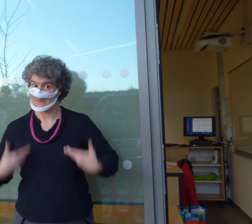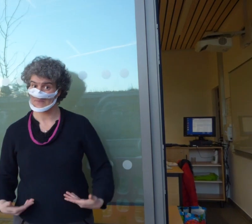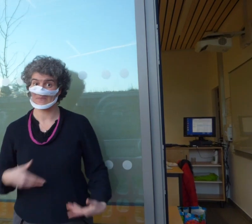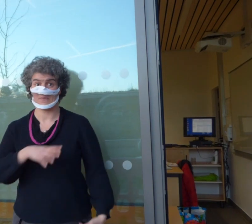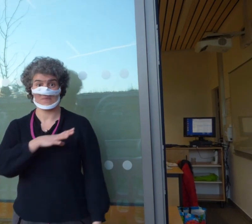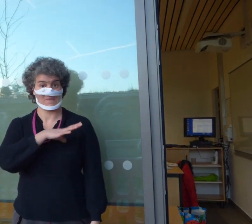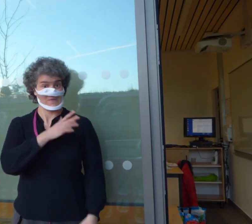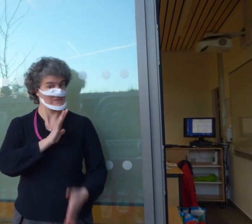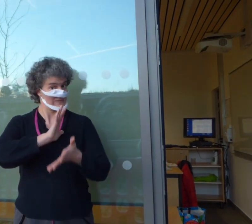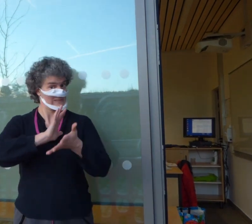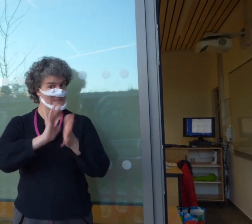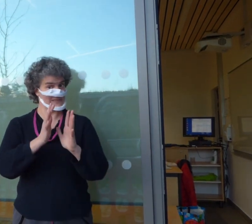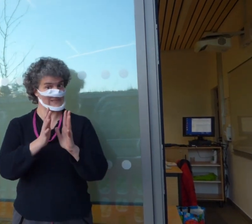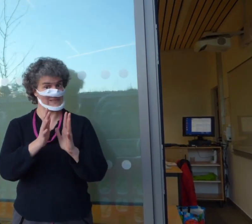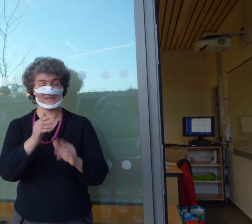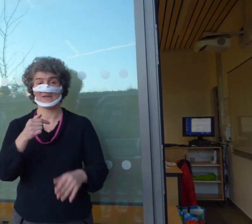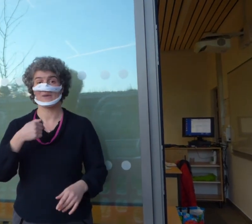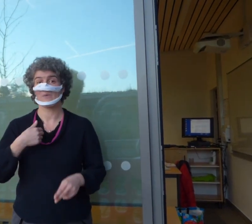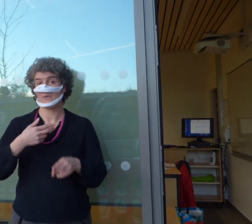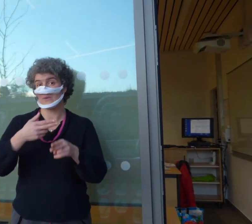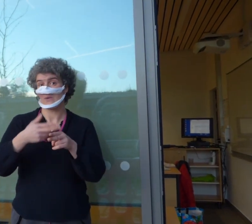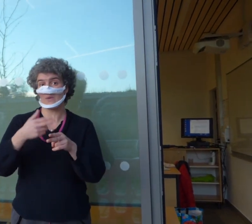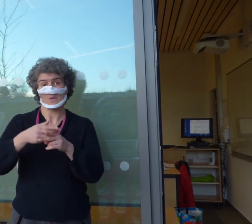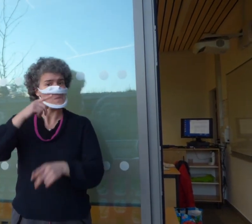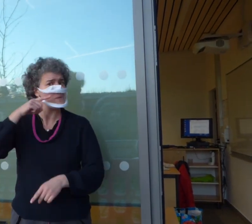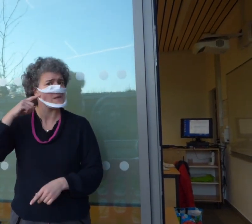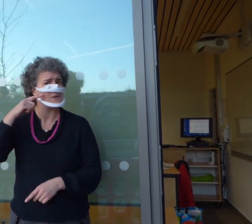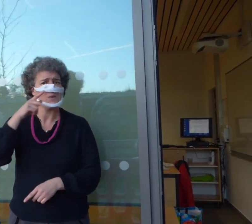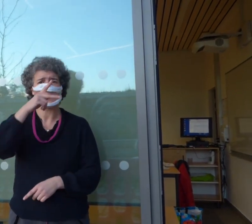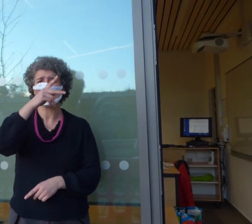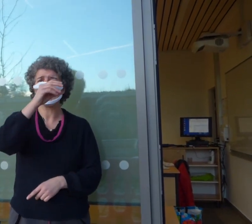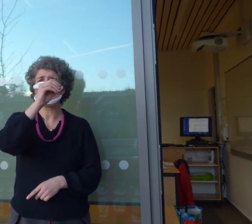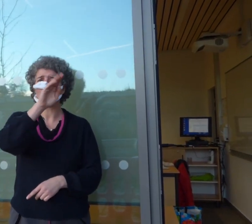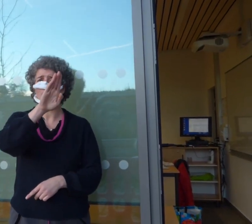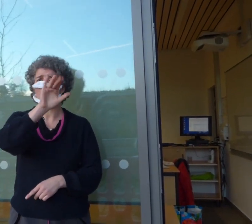Je suis enseignante en langue des signes. Je m'appelle Marion Kobielanski.